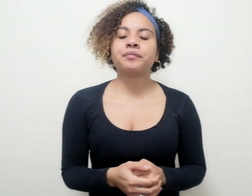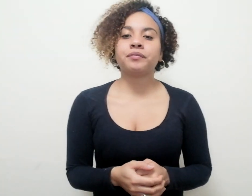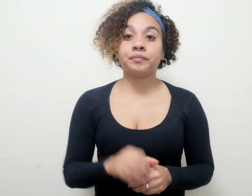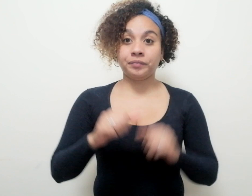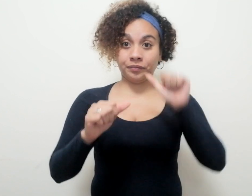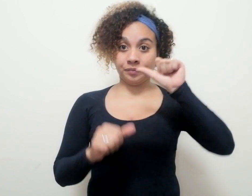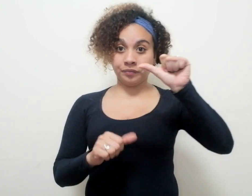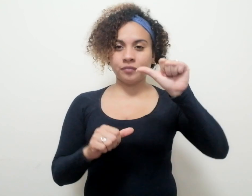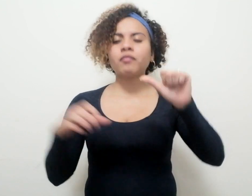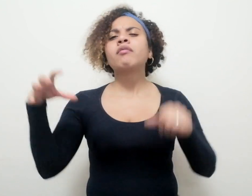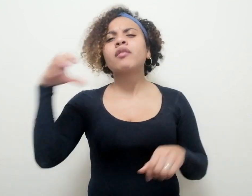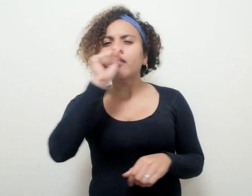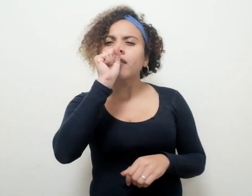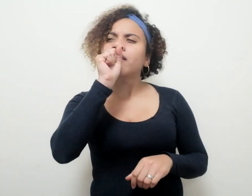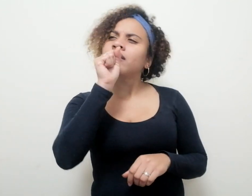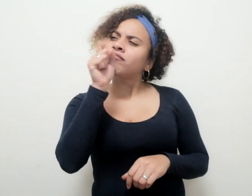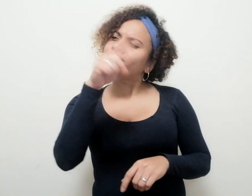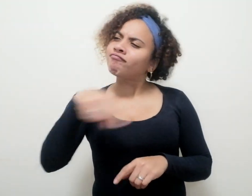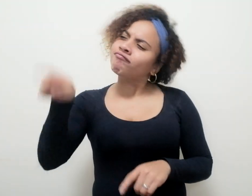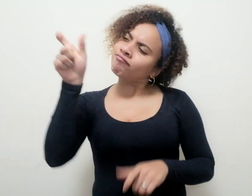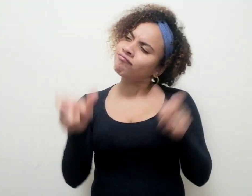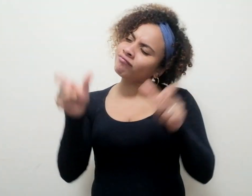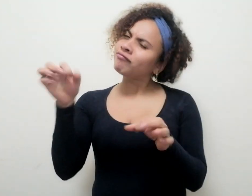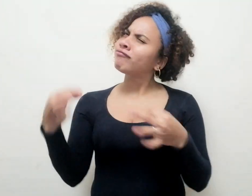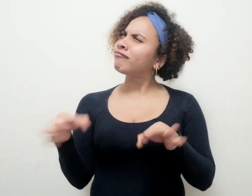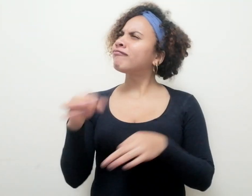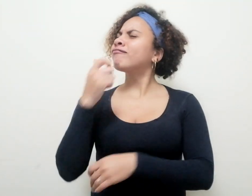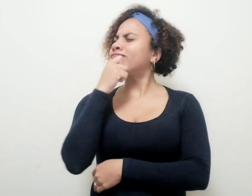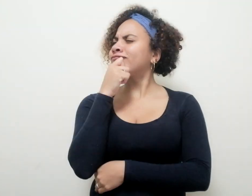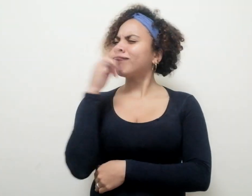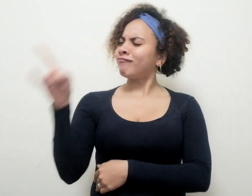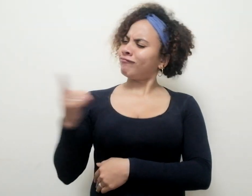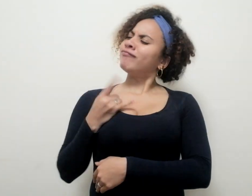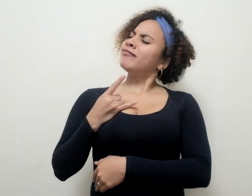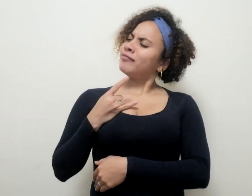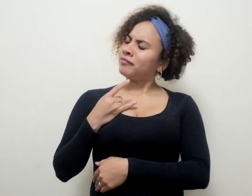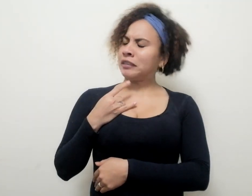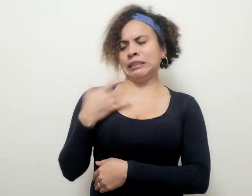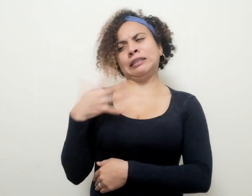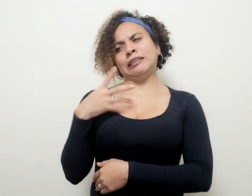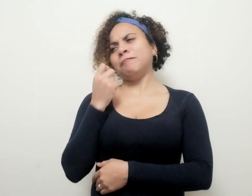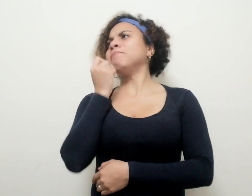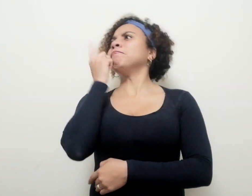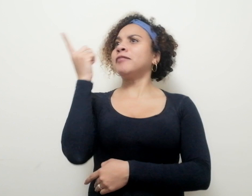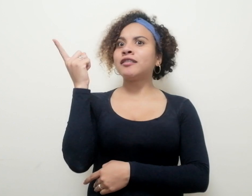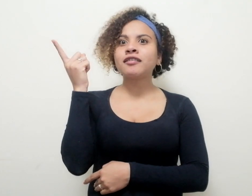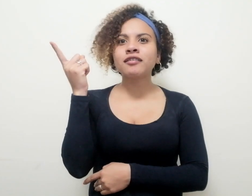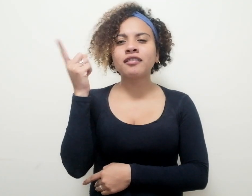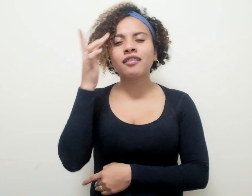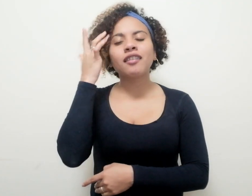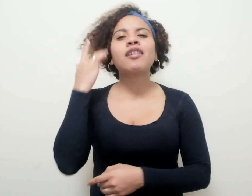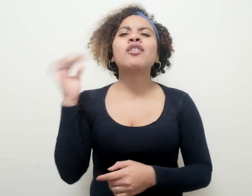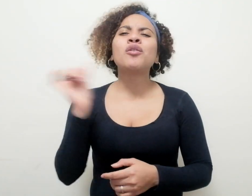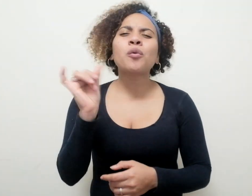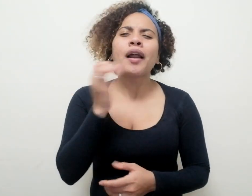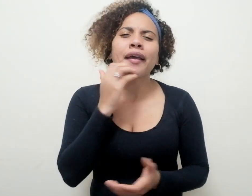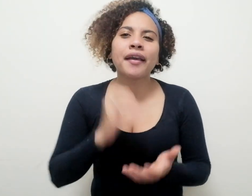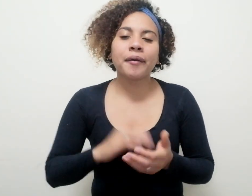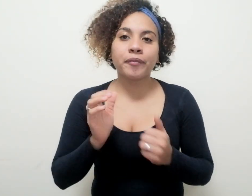A. Identifico la sencillez de la gente con una familiaridad que me impresiona. Por citar un ejemplo, una